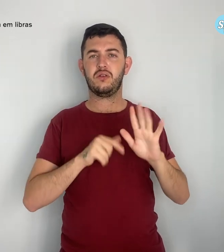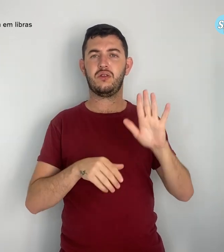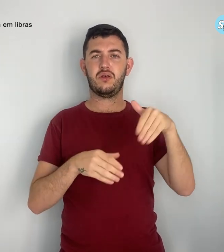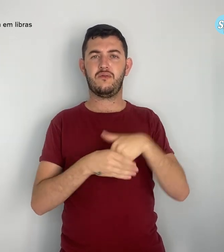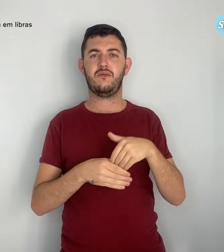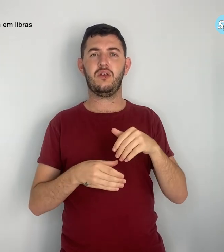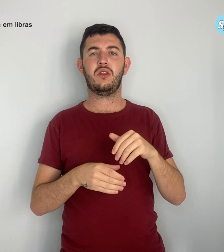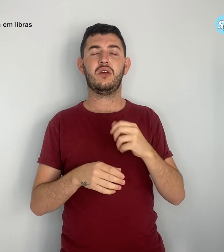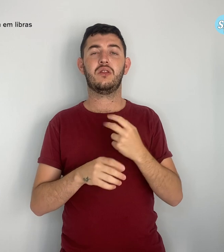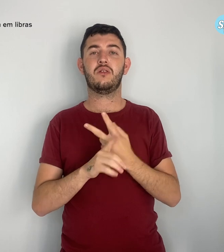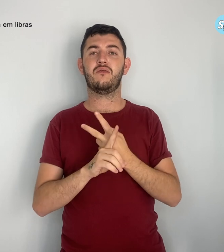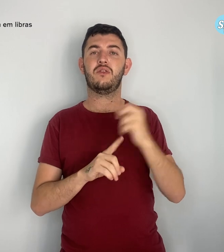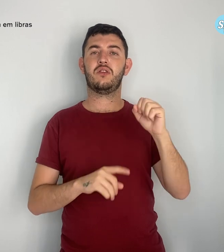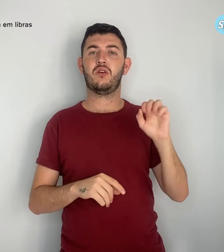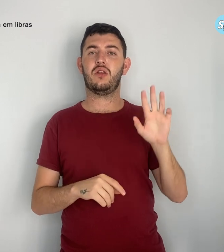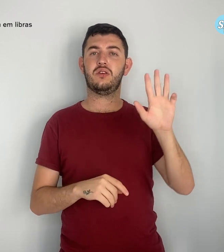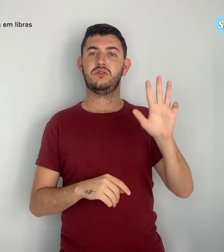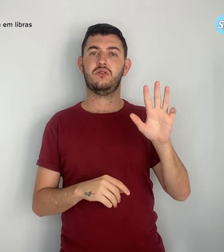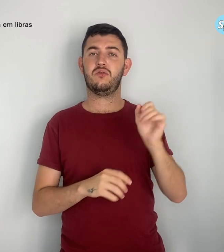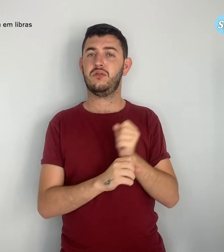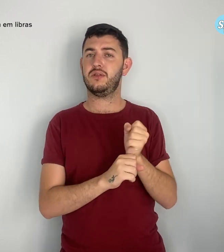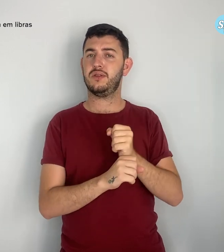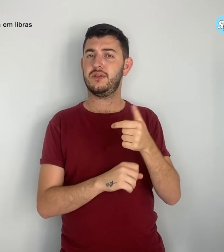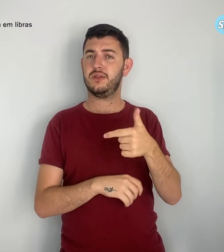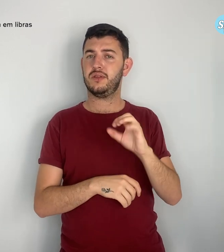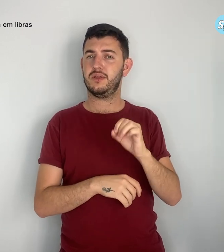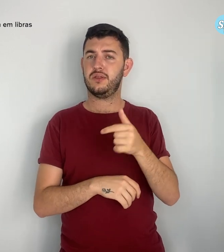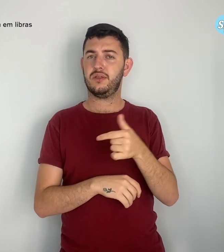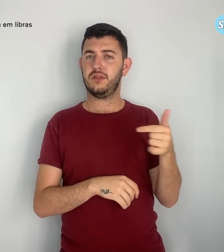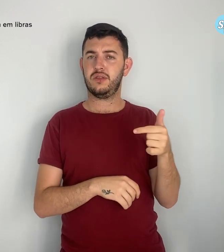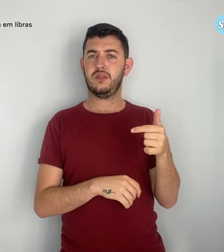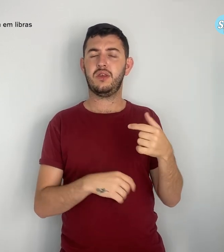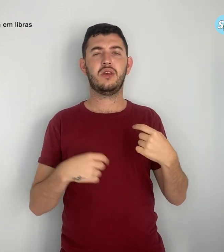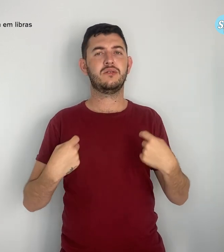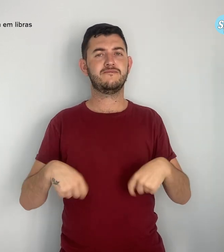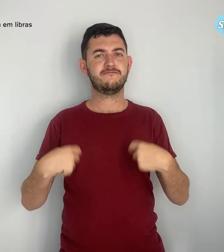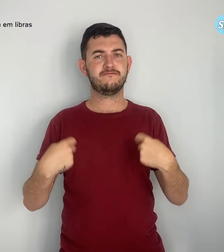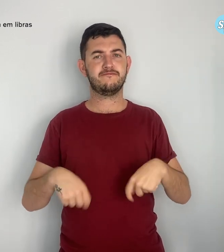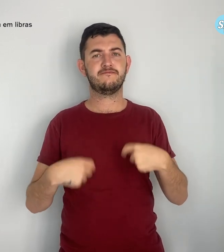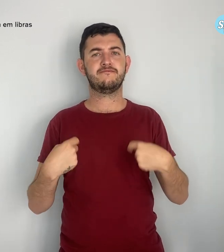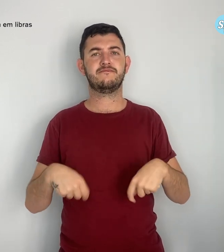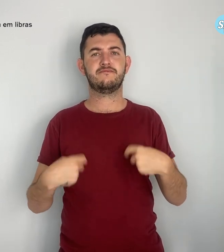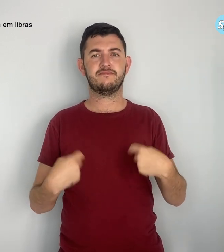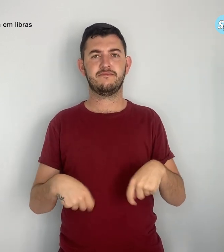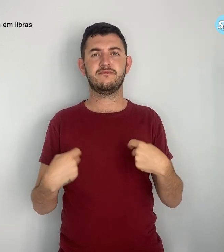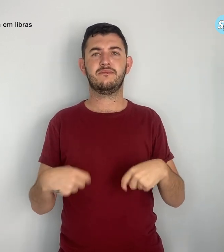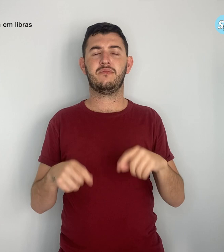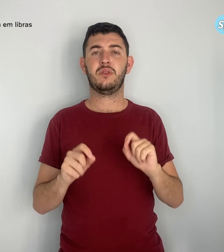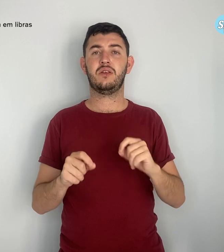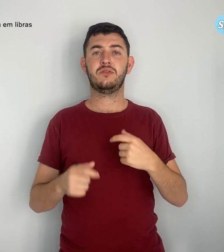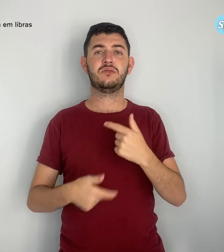Lula em 2022 e a necessidade latente de reconstruir o Brasil.